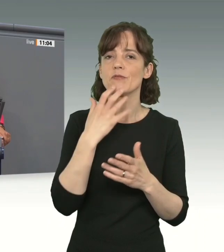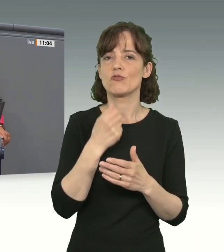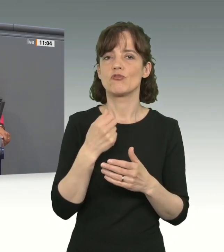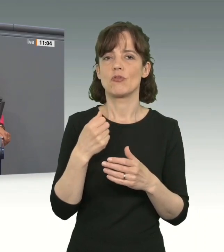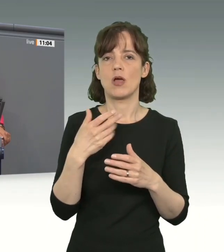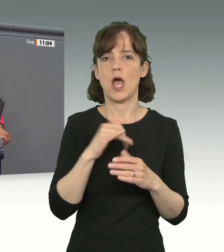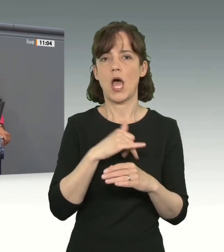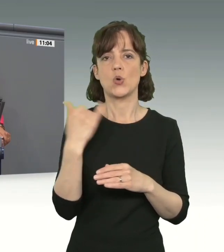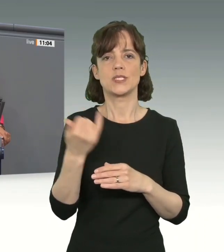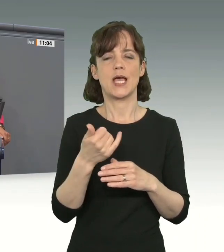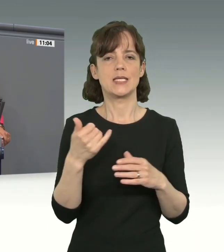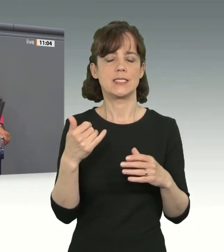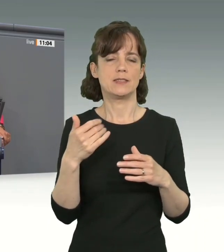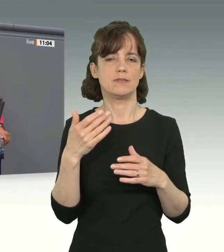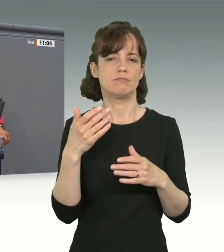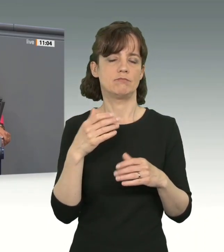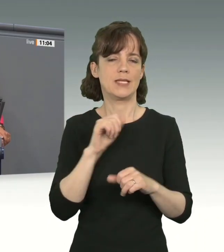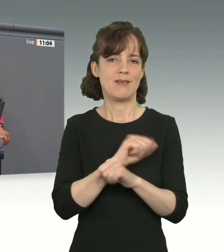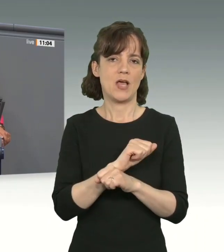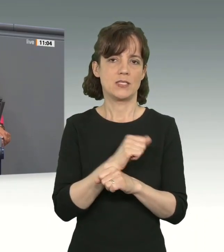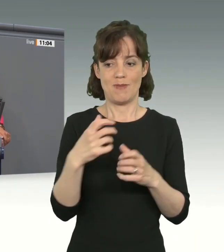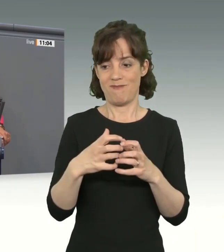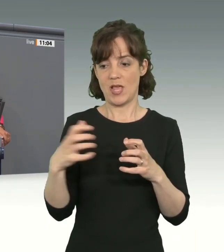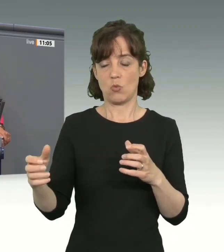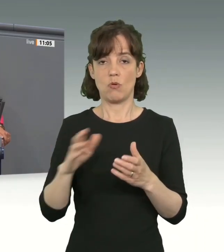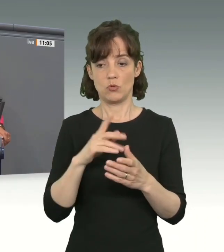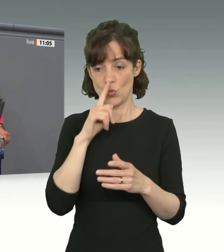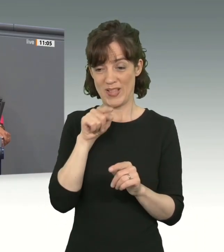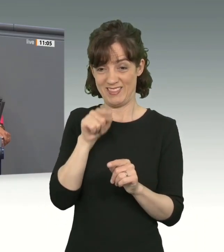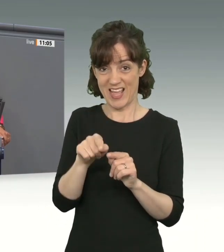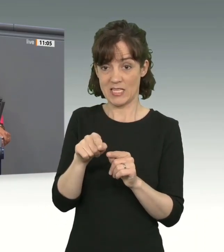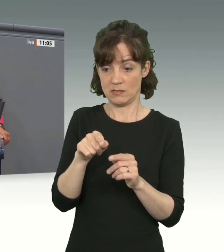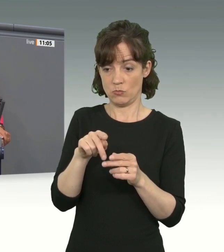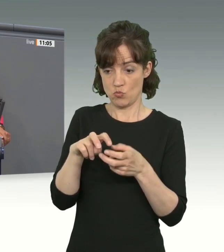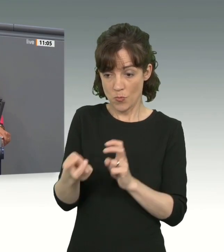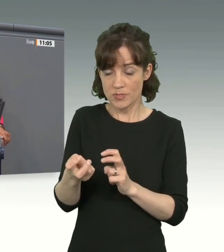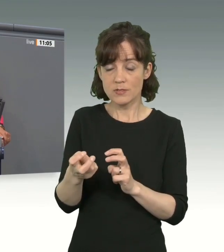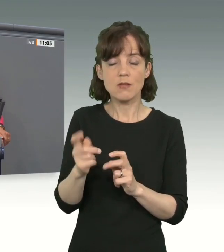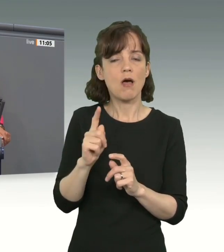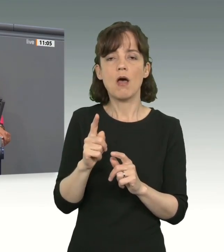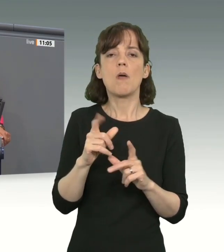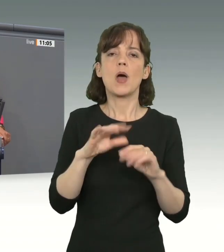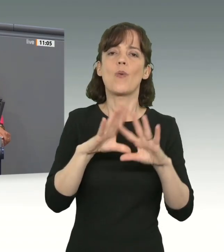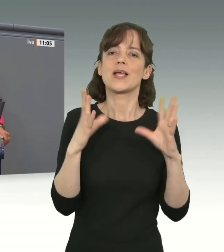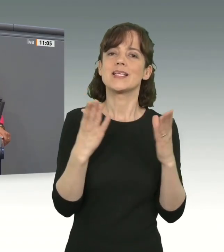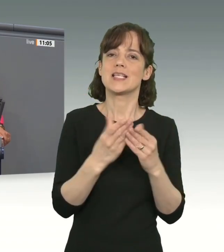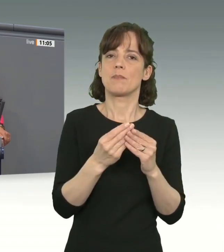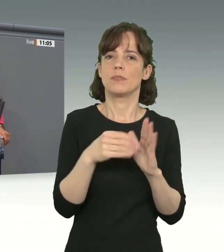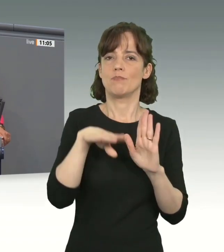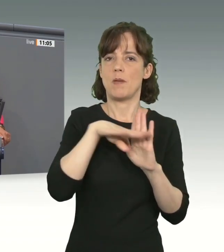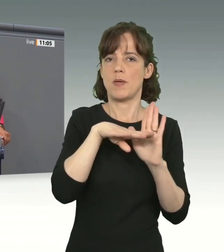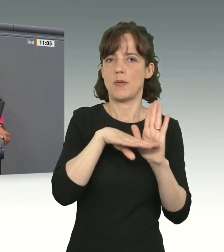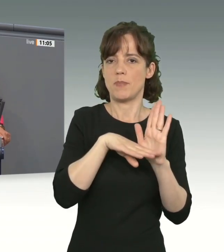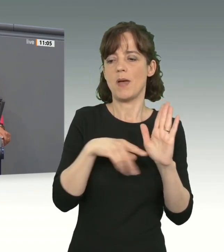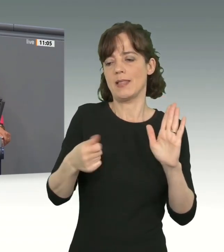des Ausreisegewahrsamen nicht isoliert umsetzen, sondern wenn überhaupt nur als Teil eines Gesamtpaketes. Es ist